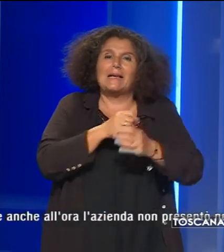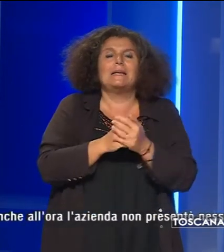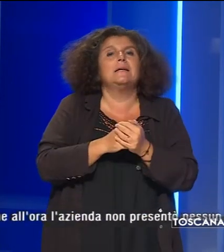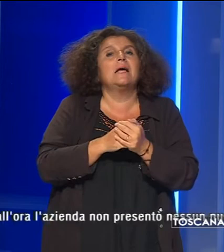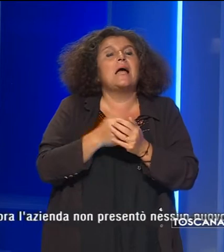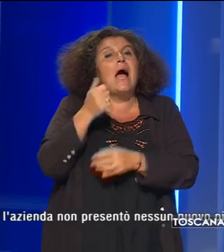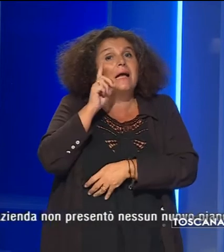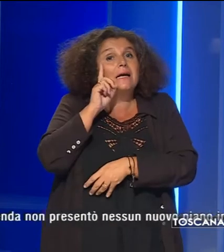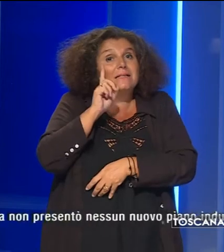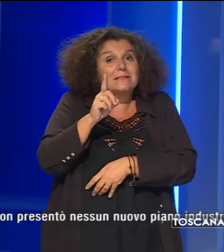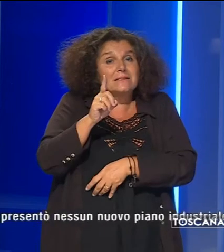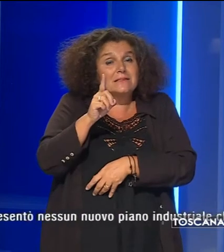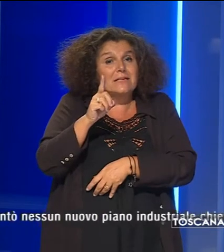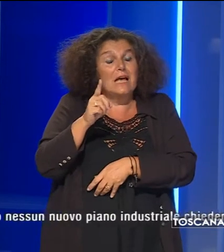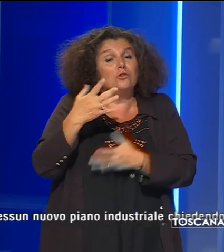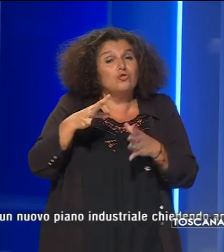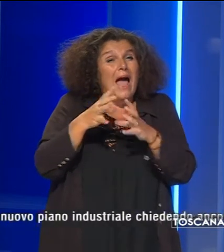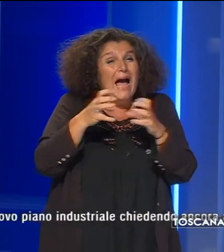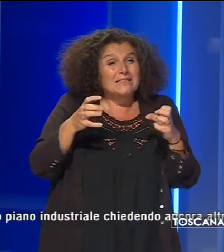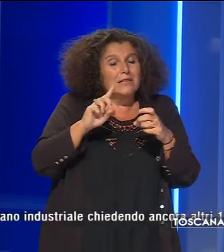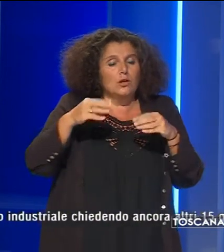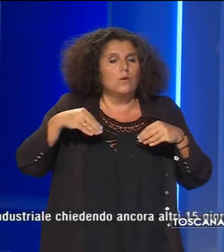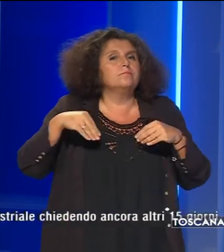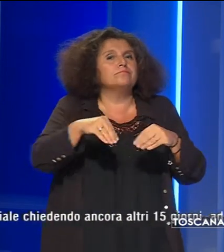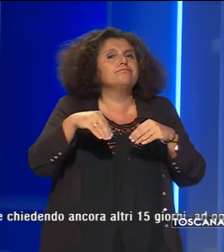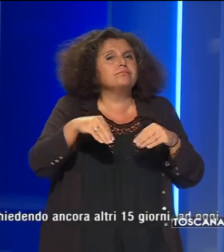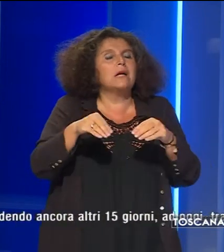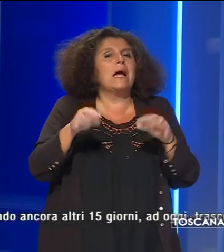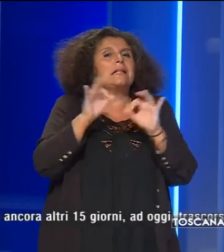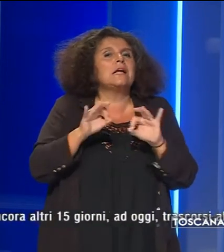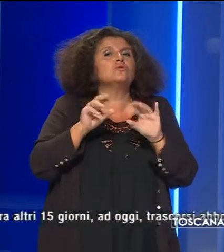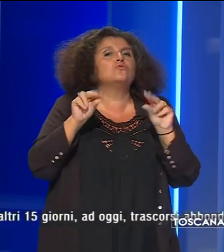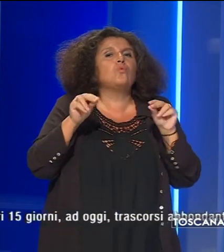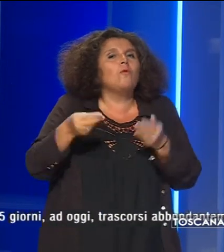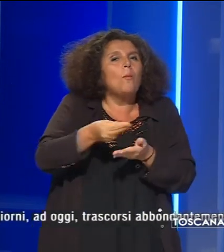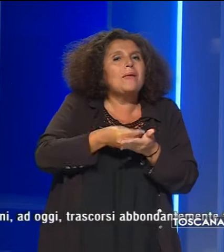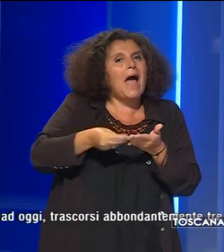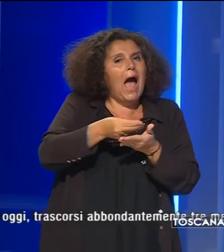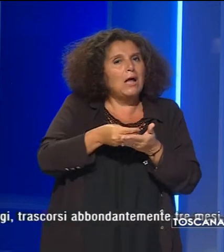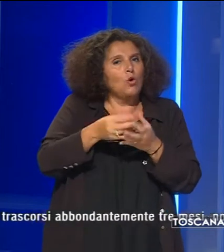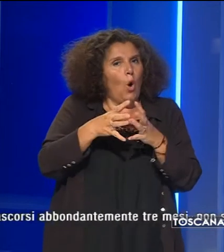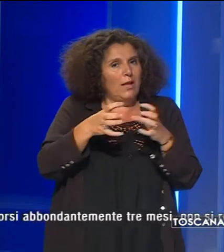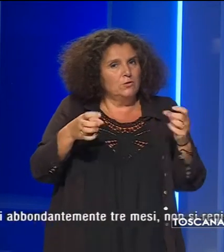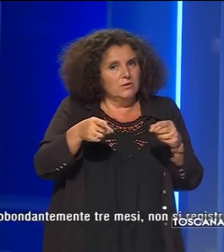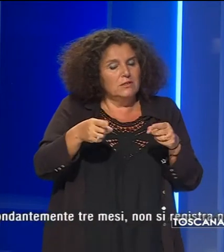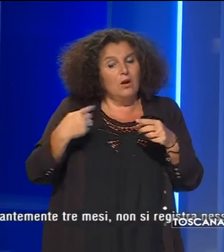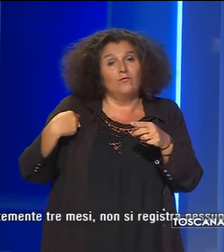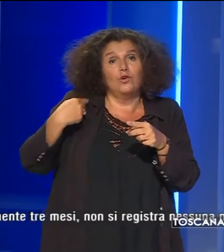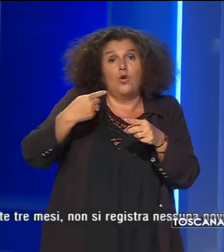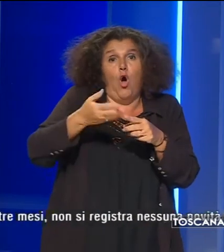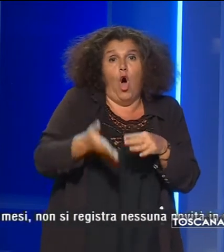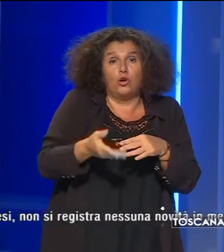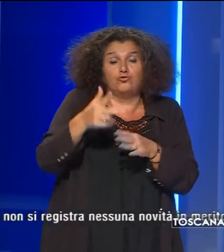nonostante anche allora l'azienda non presentò nessun nuovo piano industriale ad oggi